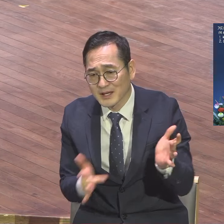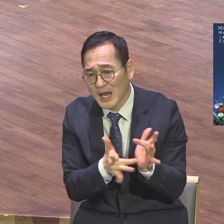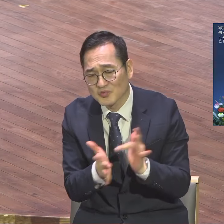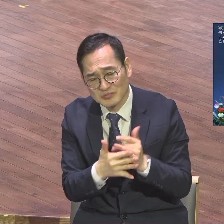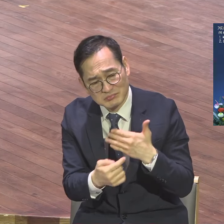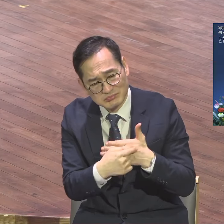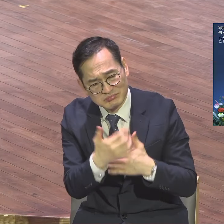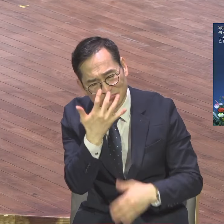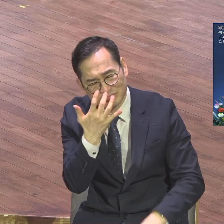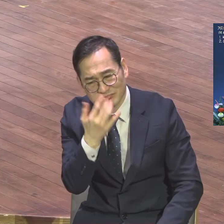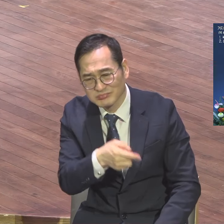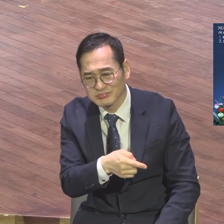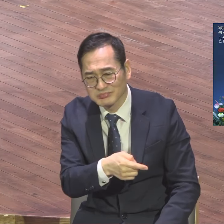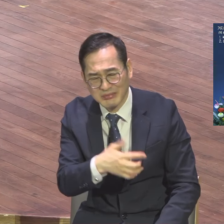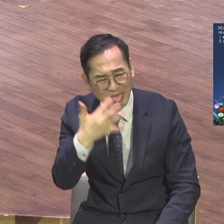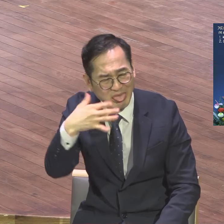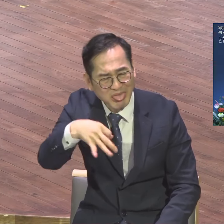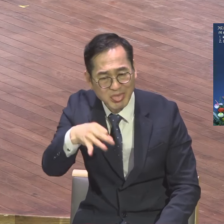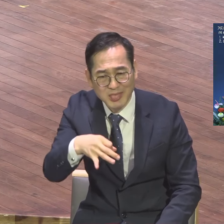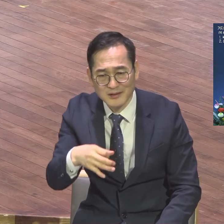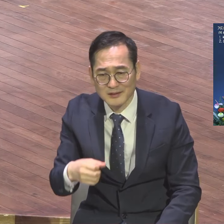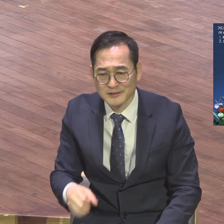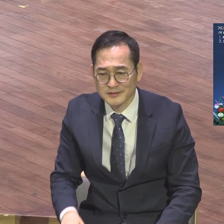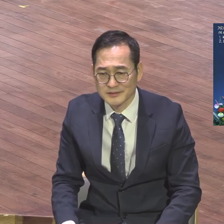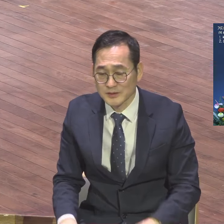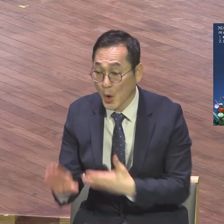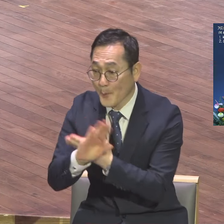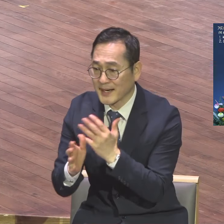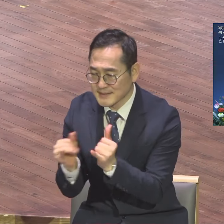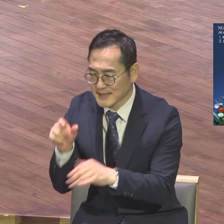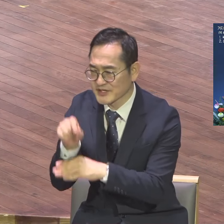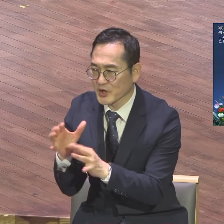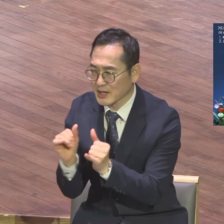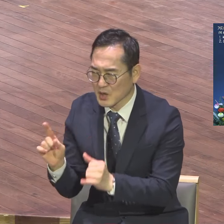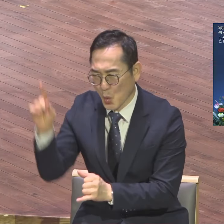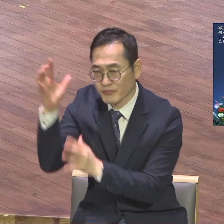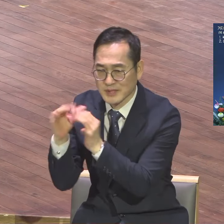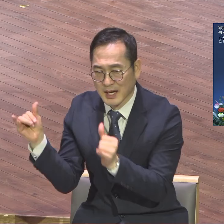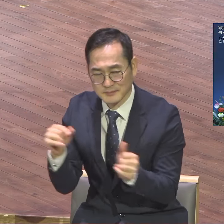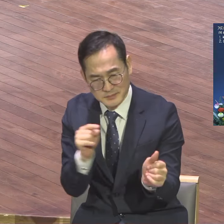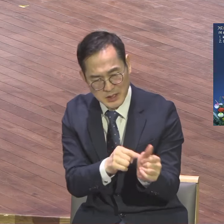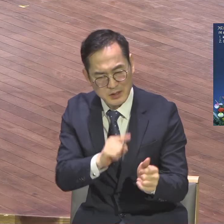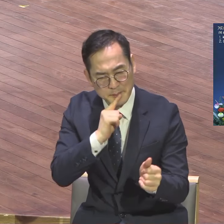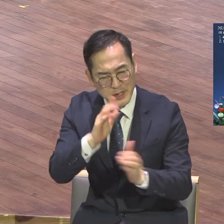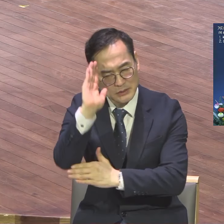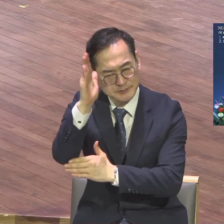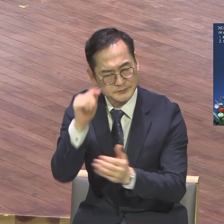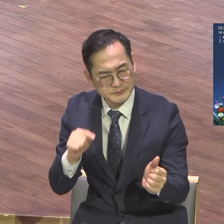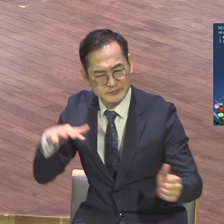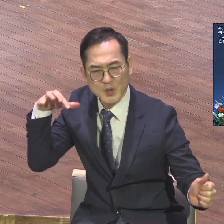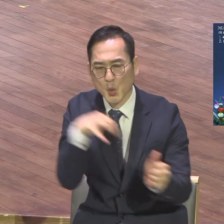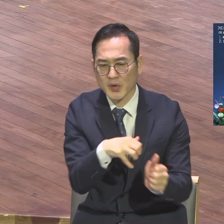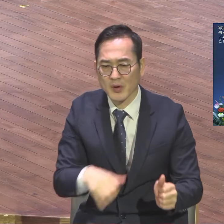유대 지도자들 바르셋 서기관들의 집중 공격 대상이니까 별 볼일이 전혀 없는 거예요